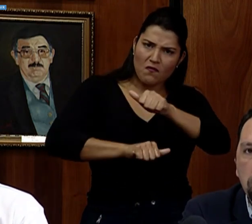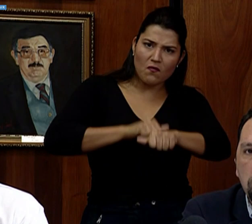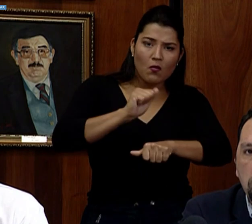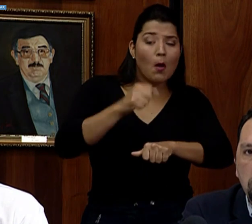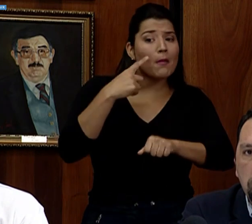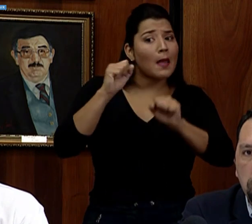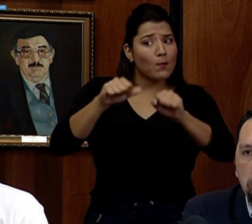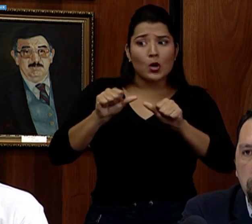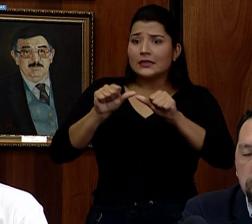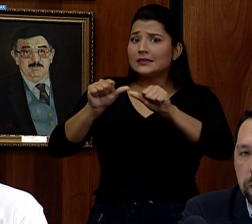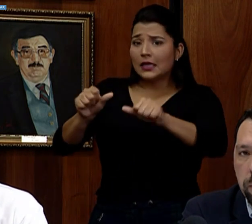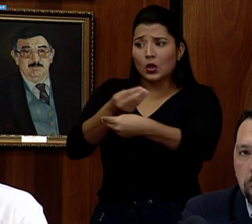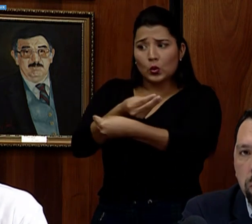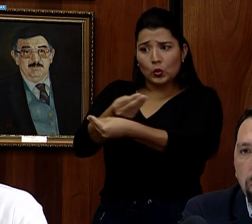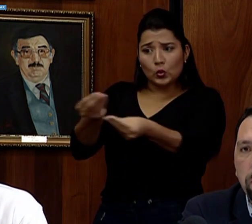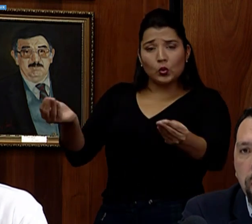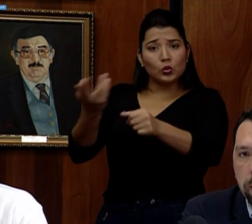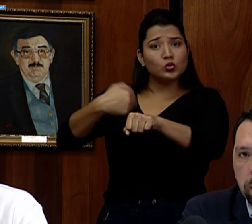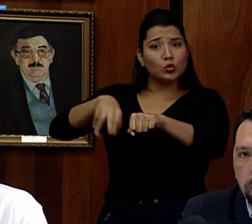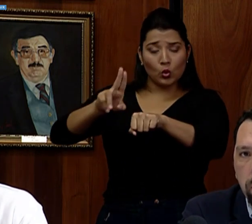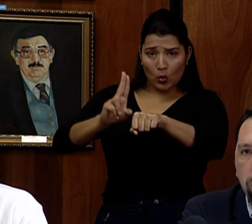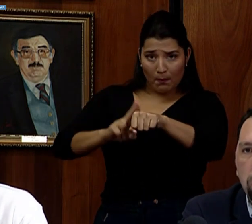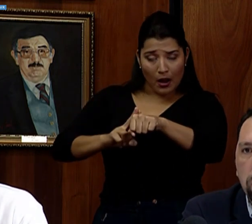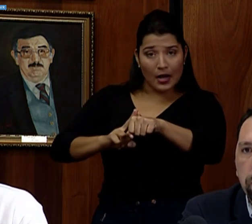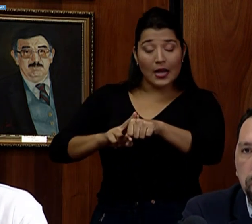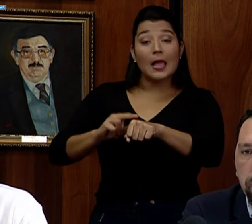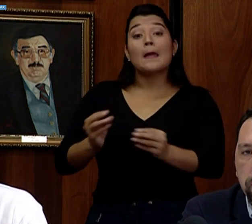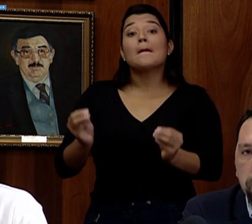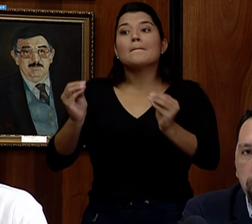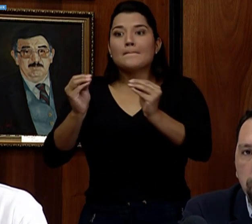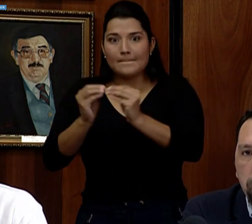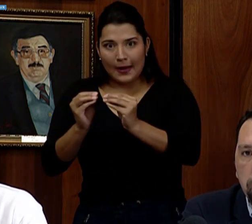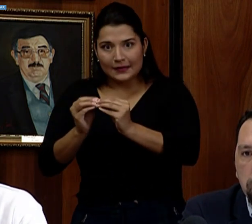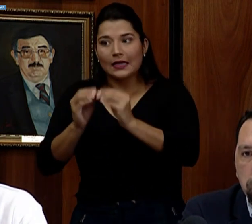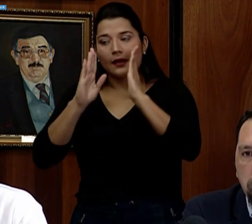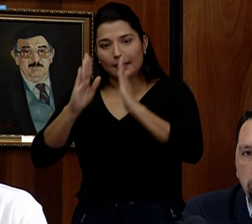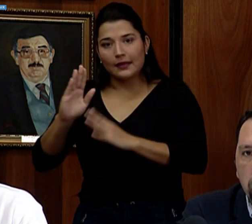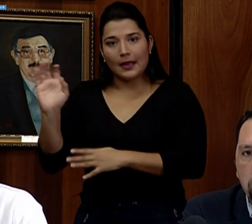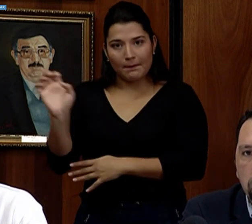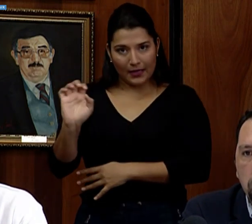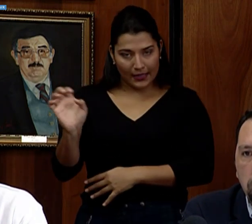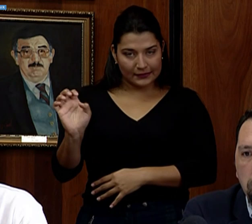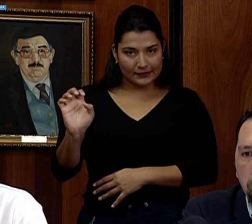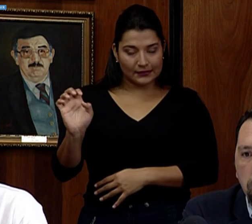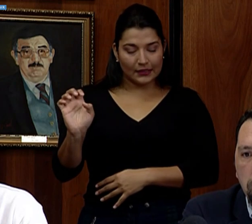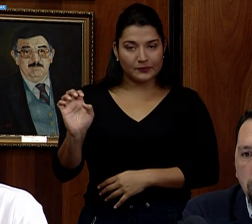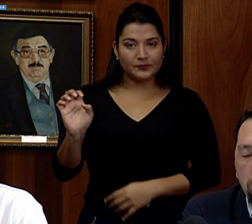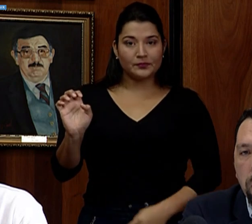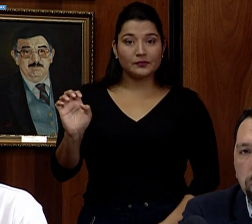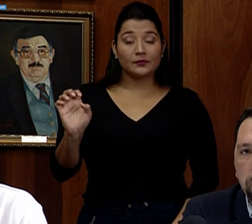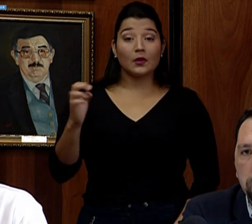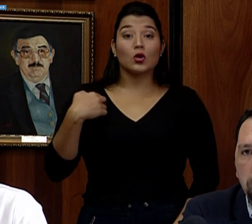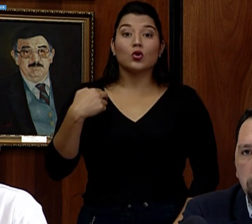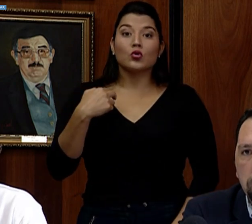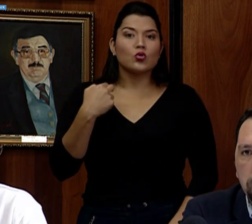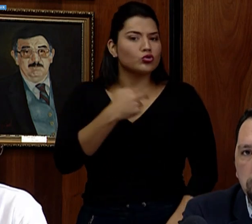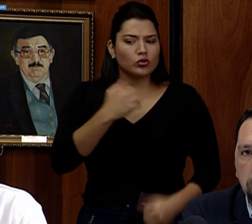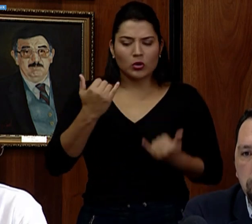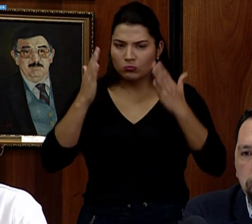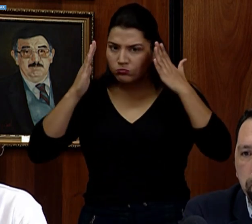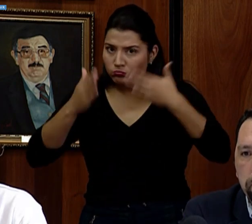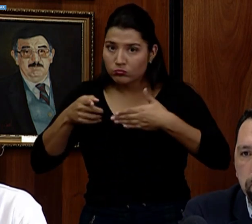normal de abastecimiento más el flujo de emergencia, que estamos abocados a esta